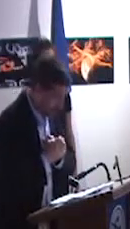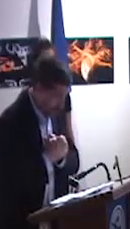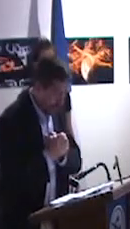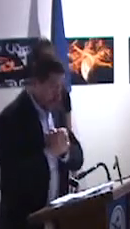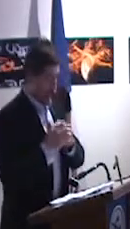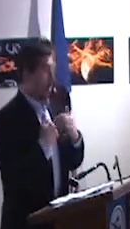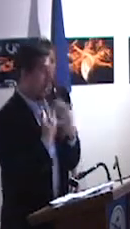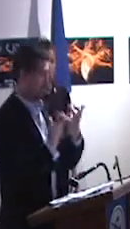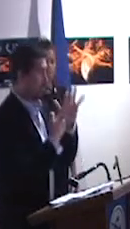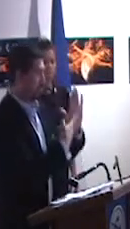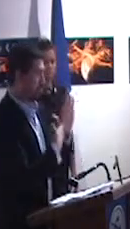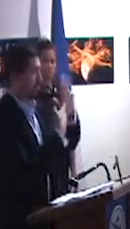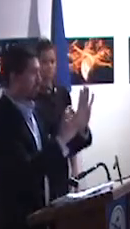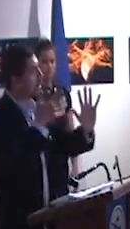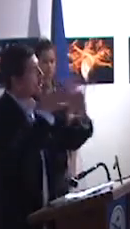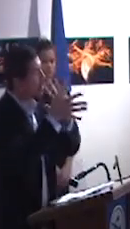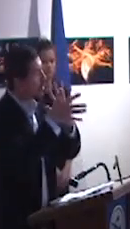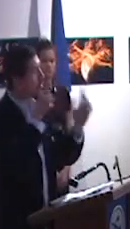Para continuar,